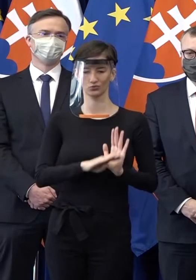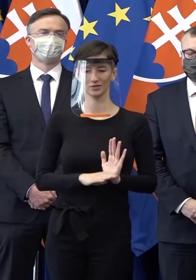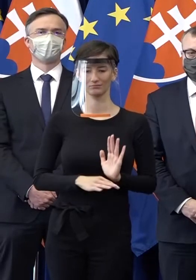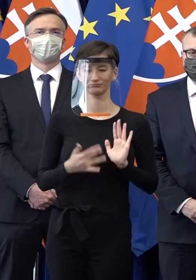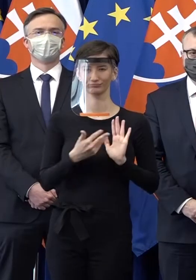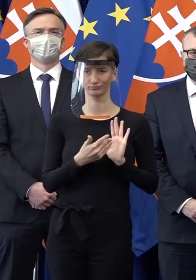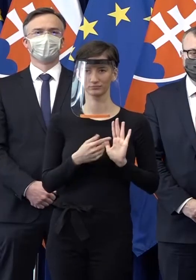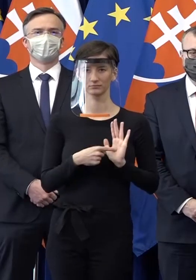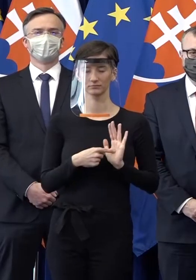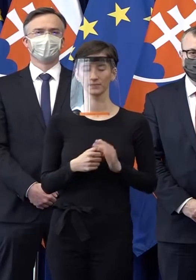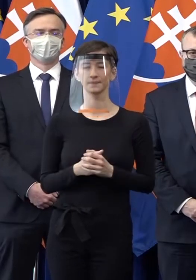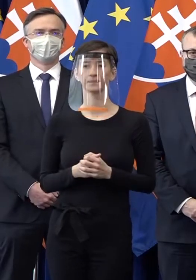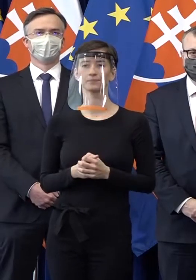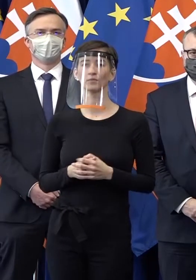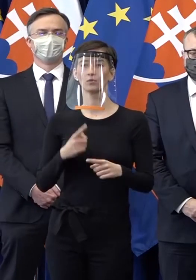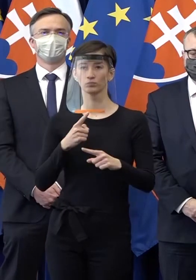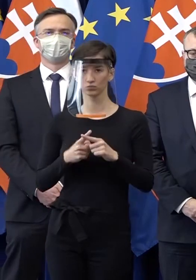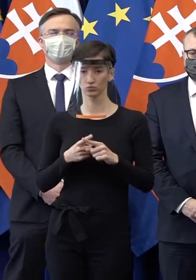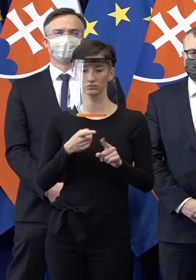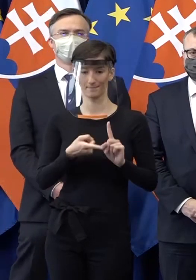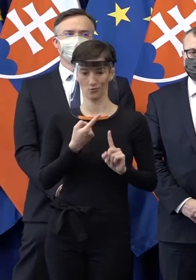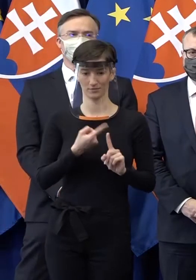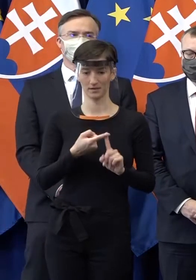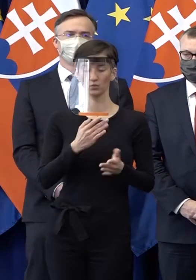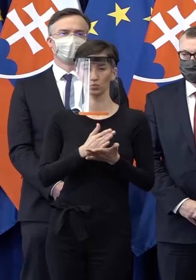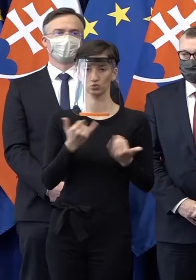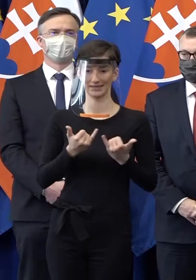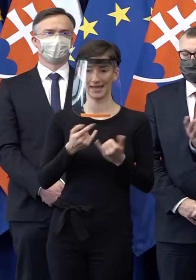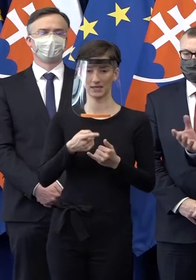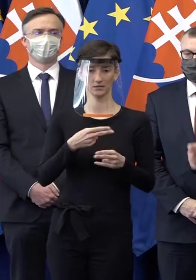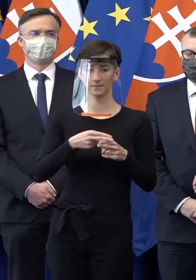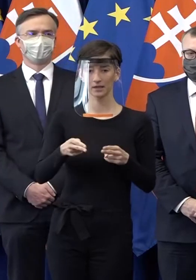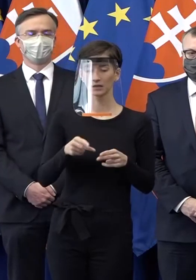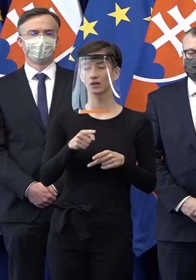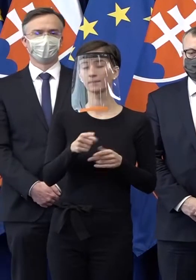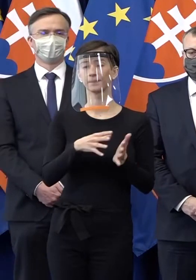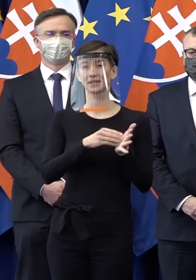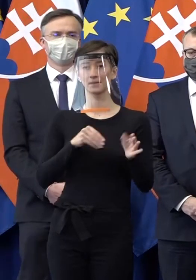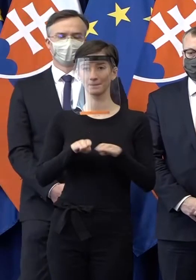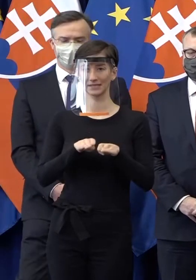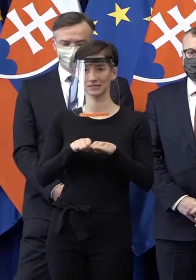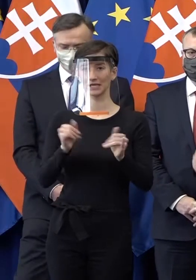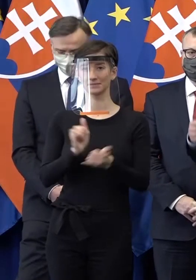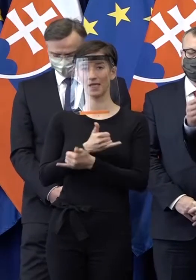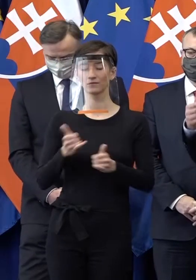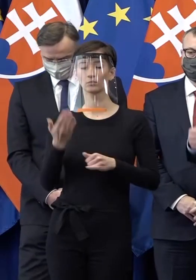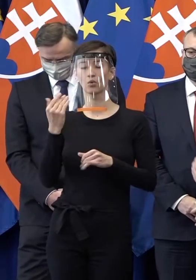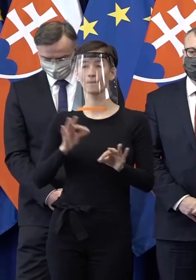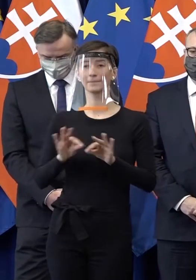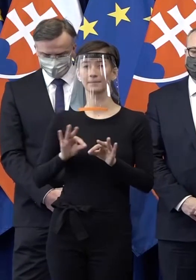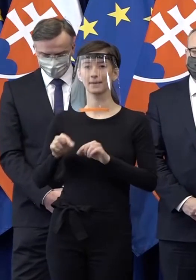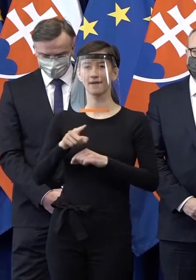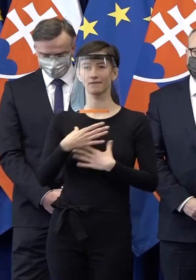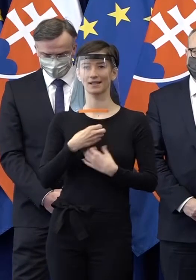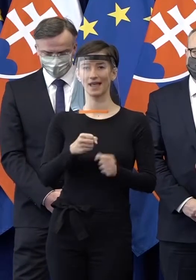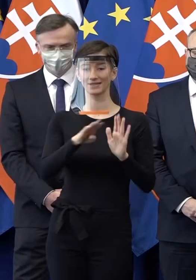aj povedať, že veľká časť z nich je splnená alebo rozdiskutovaná. Napríklad ministerka spravodlivosti pripravila návrh